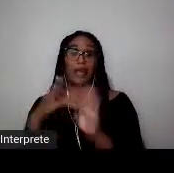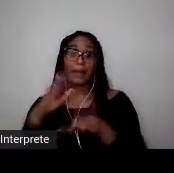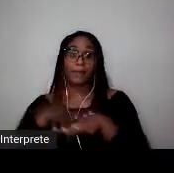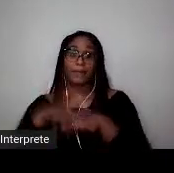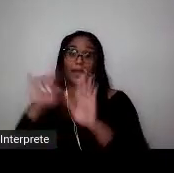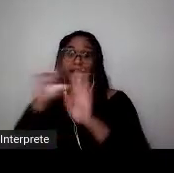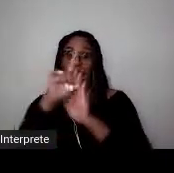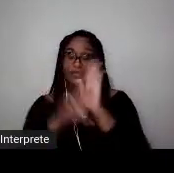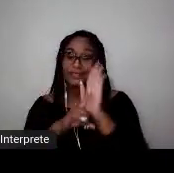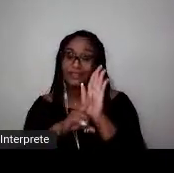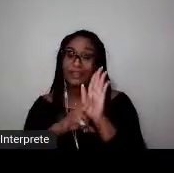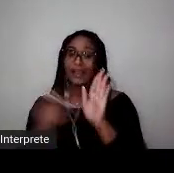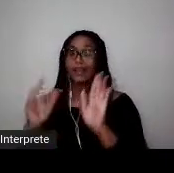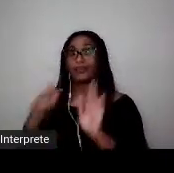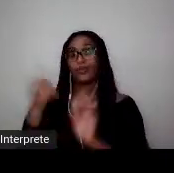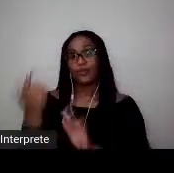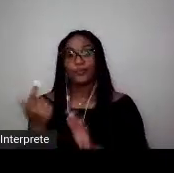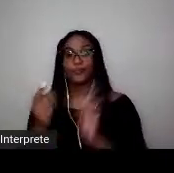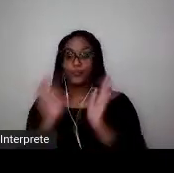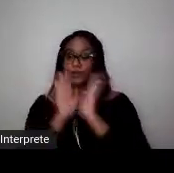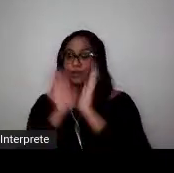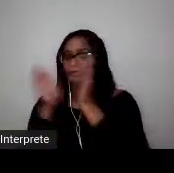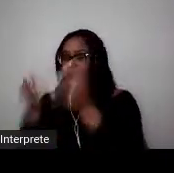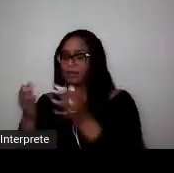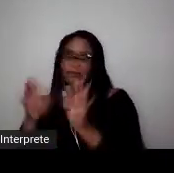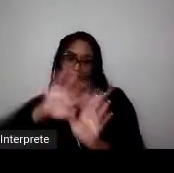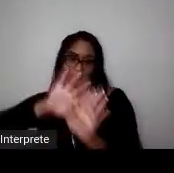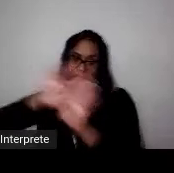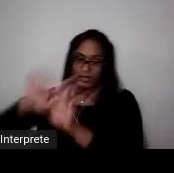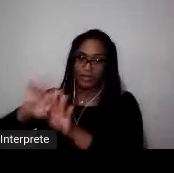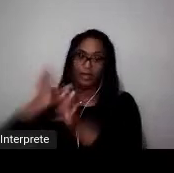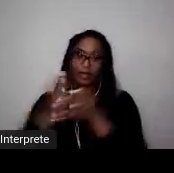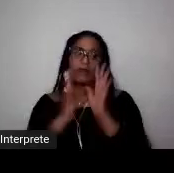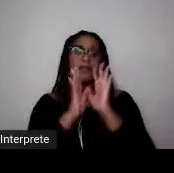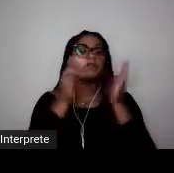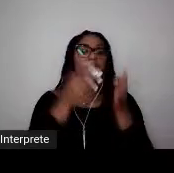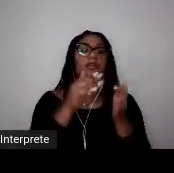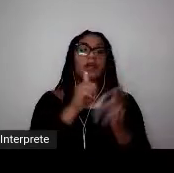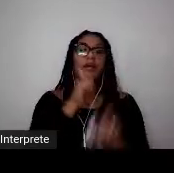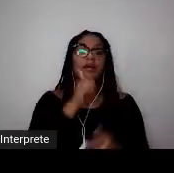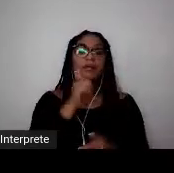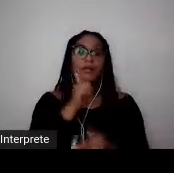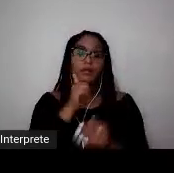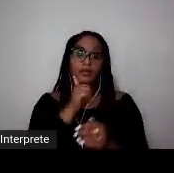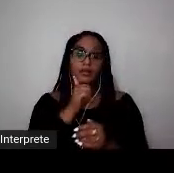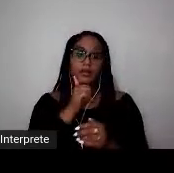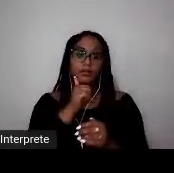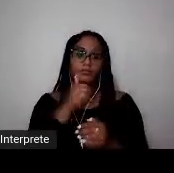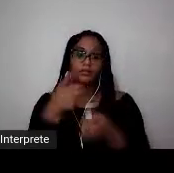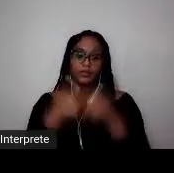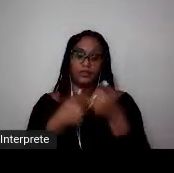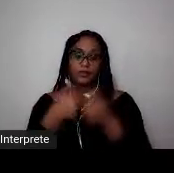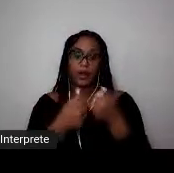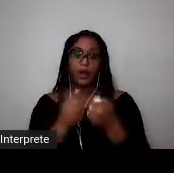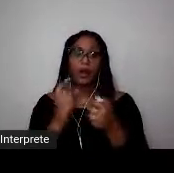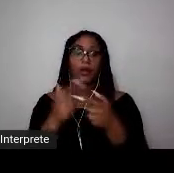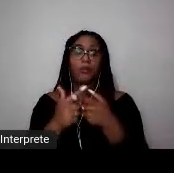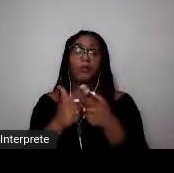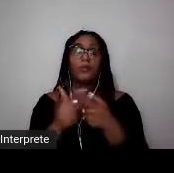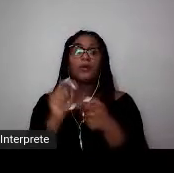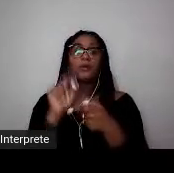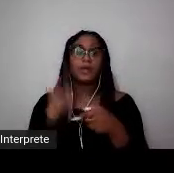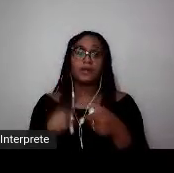voltar ao futebol de mulher, né? Não vamos entrar nessa seara. O problema, penso eu, está na maneira como nós, pesquisadoras e pesquisadores,